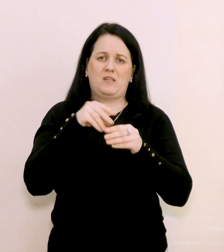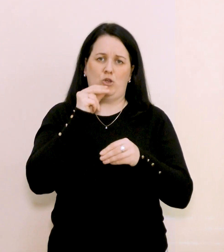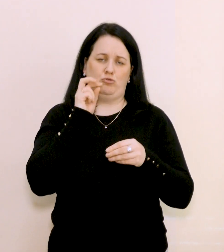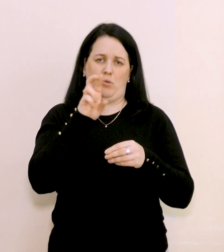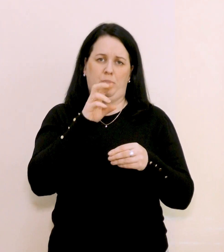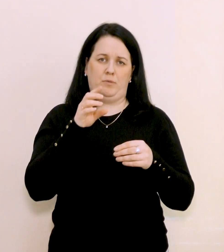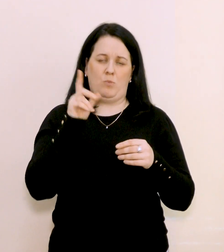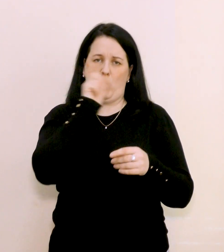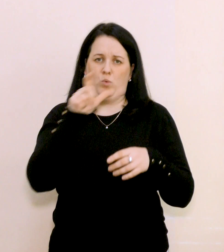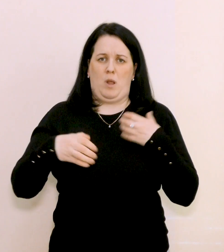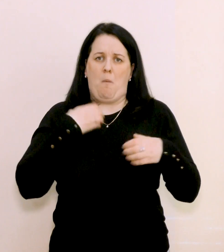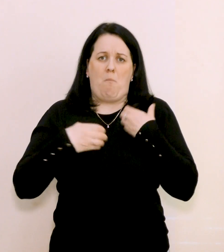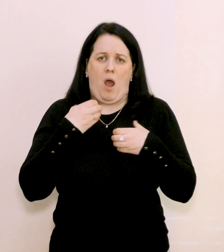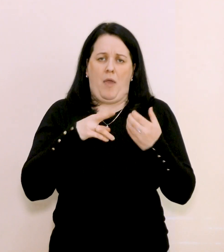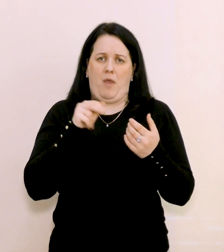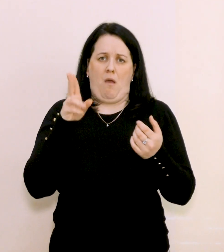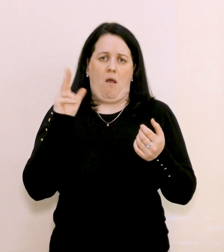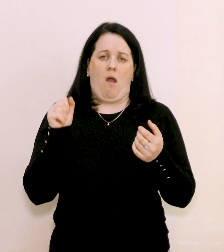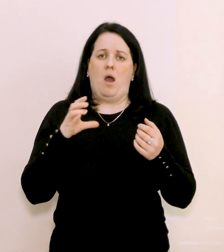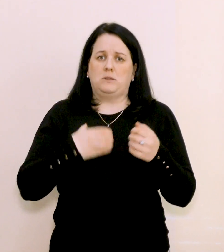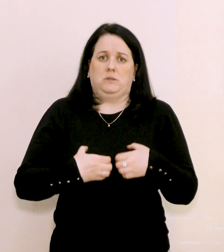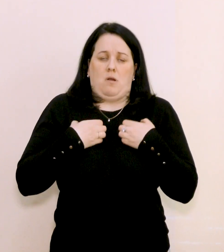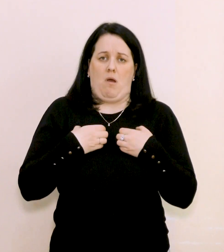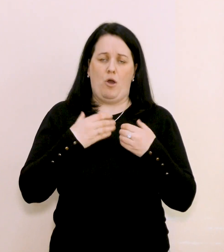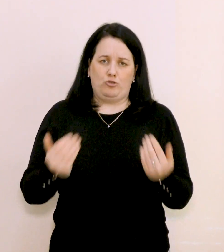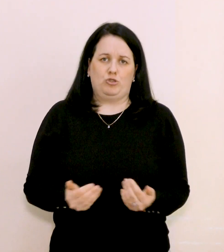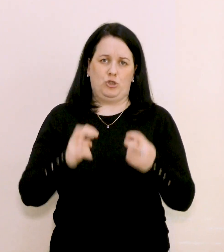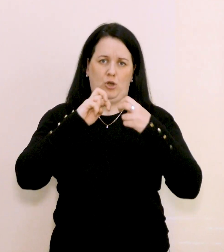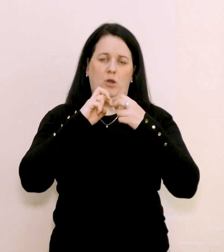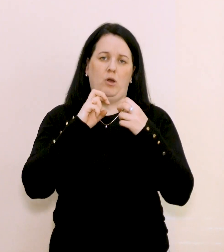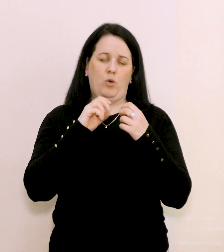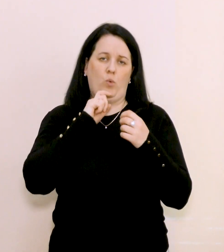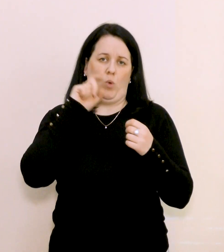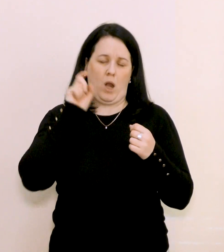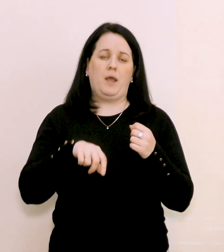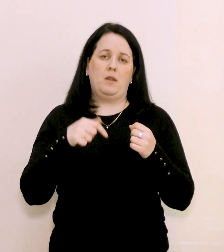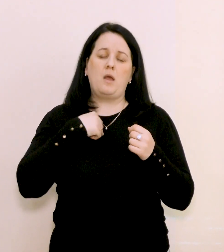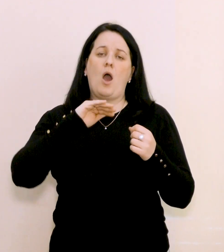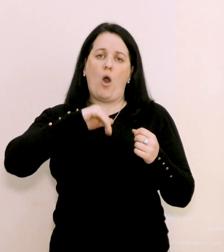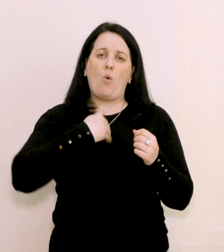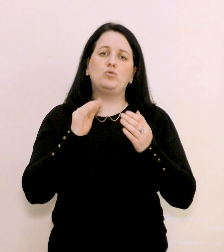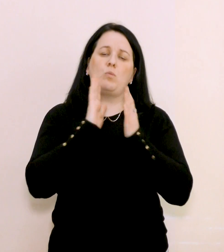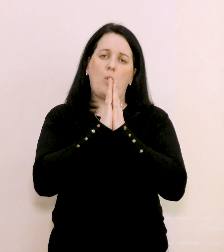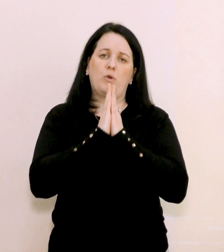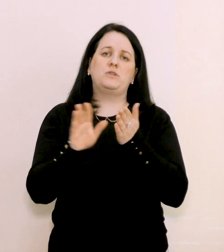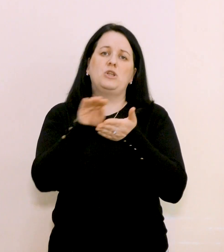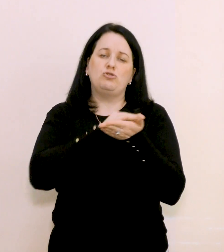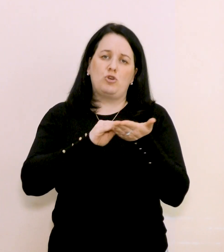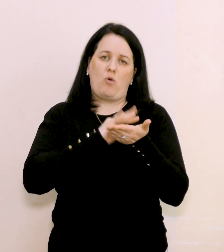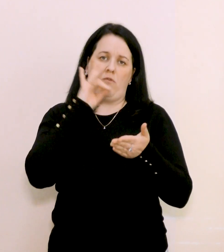посіяти паніку, страх у жителів України. Але я хочу попросити в черговий раз